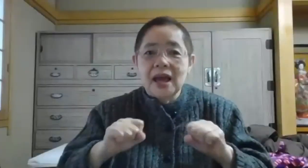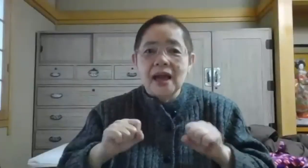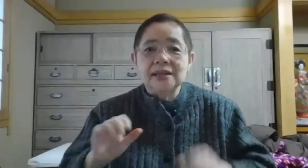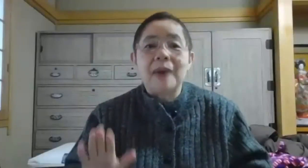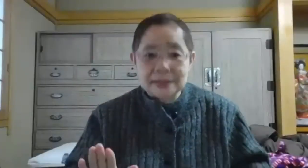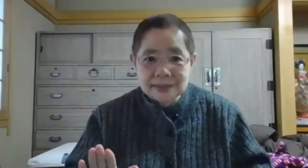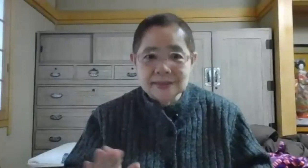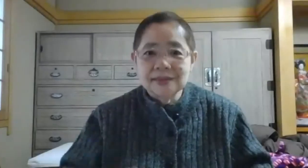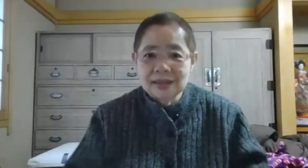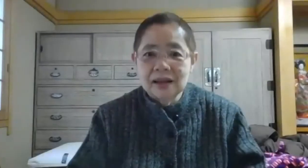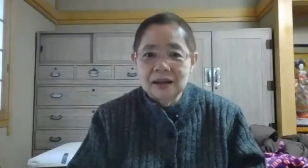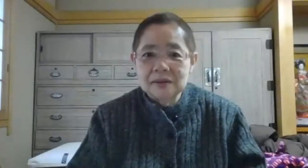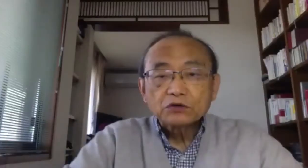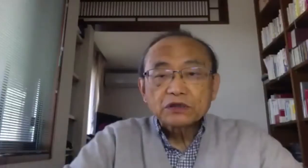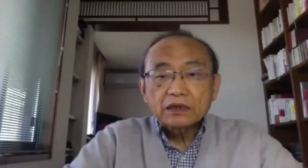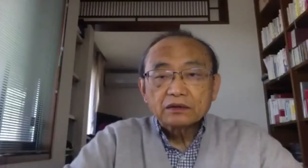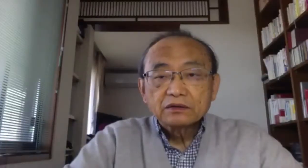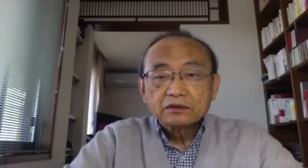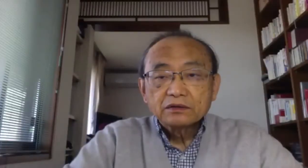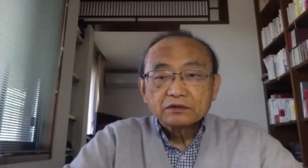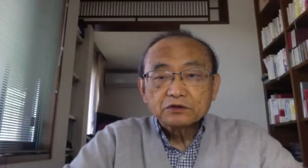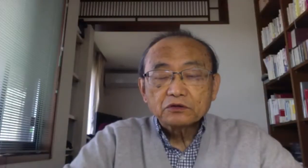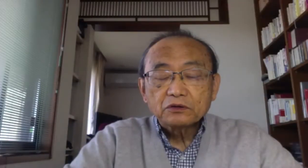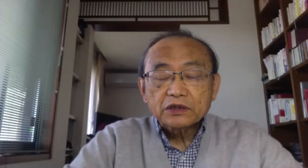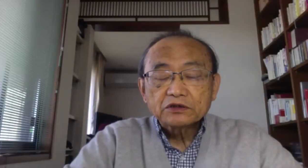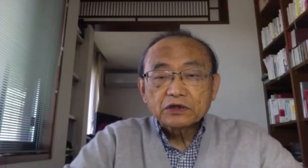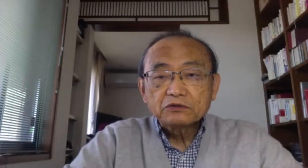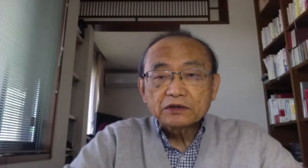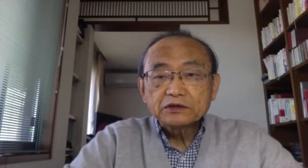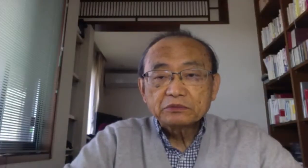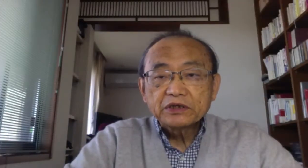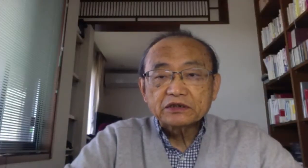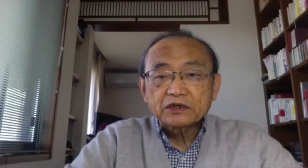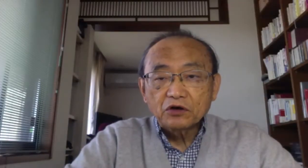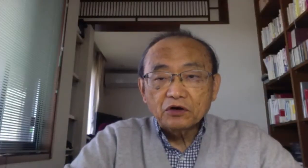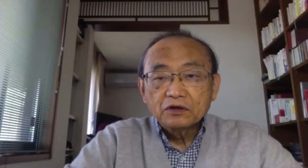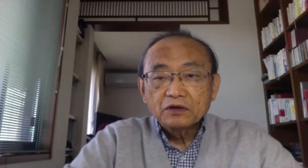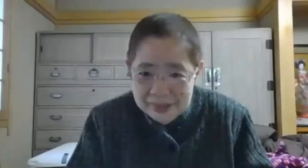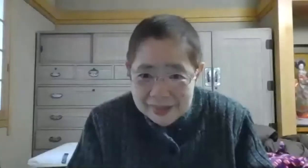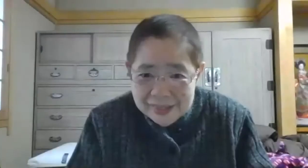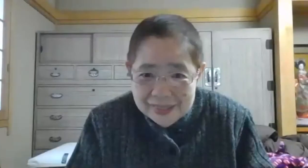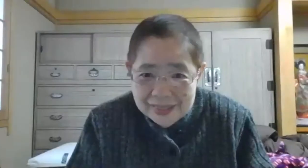います佐野さんちょっと私のやる悪い趣味ですけど私が